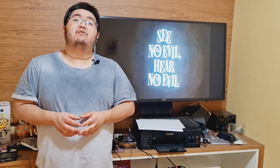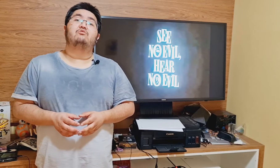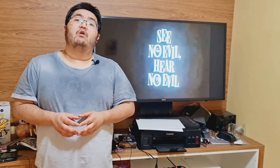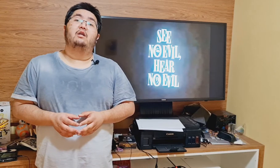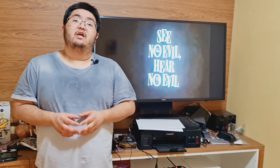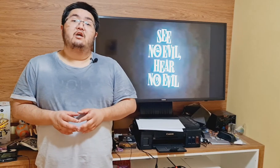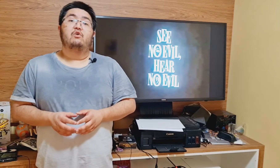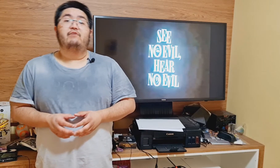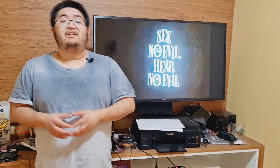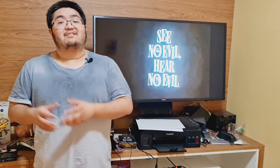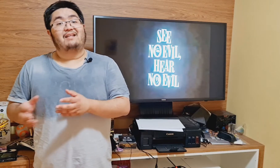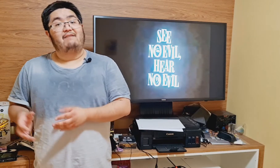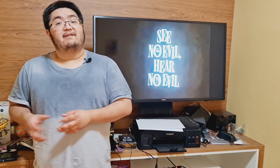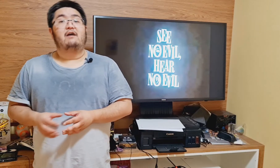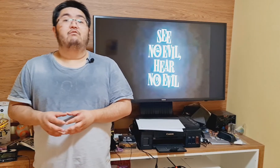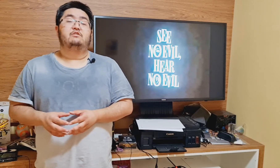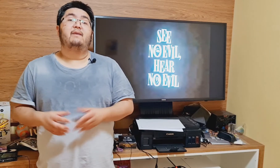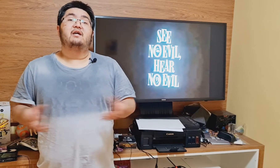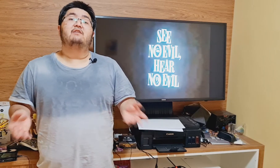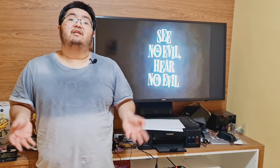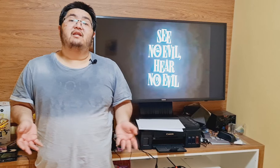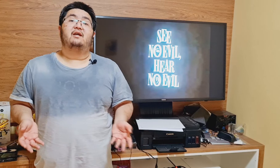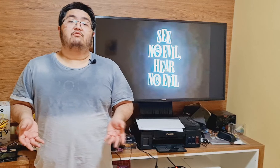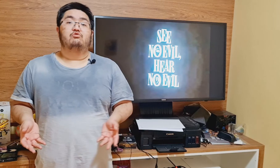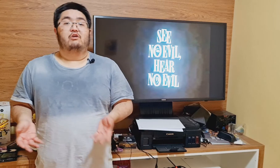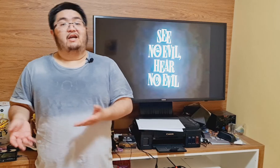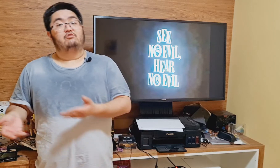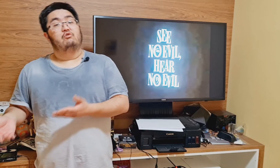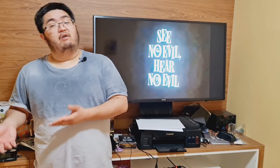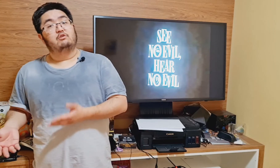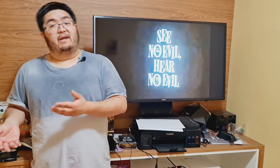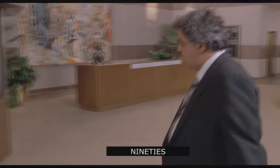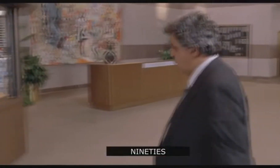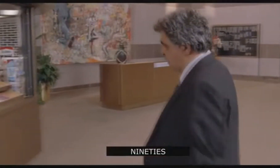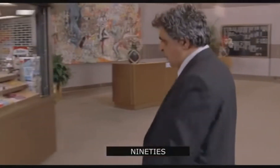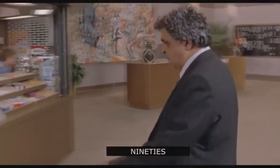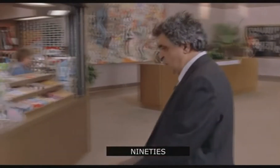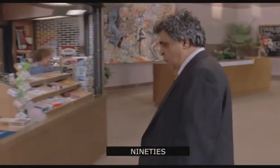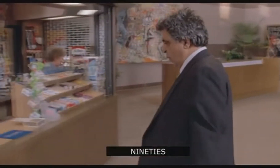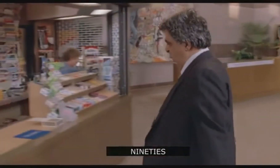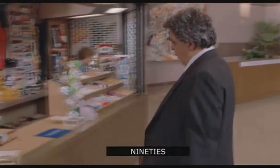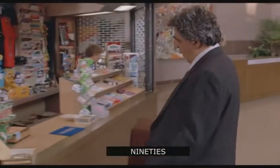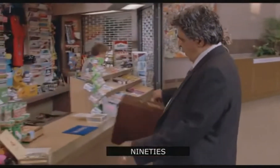de Wally, quando ele estava na rua esperando a entrega dos jornais novos para levá-los para a banca para a venda.